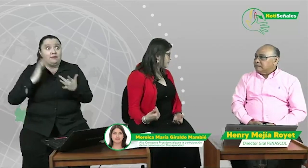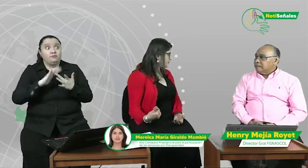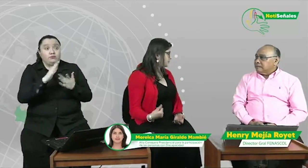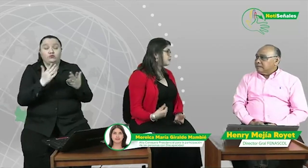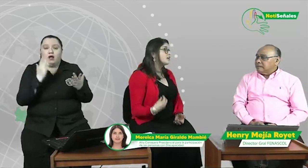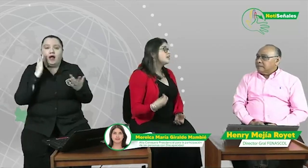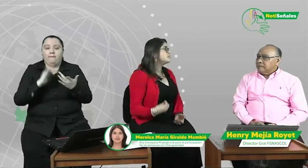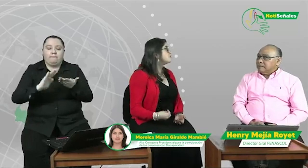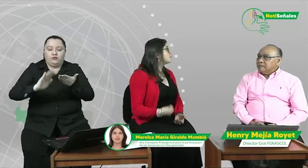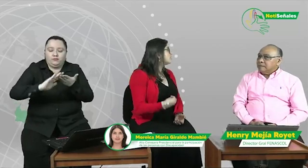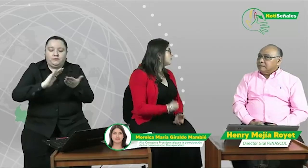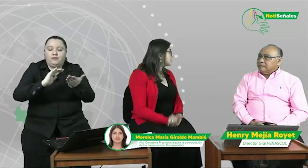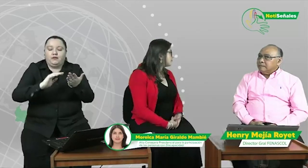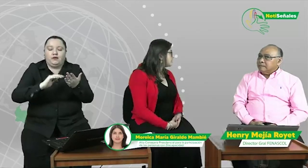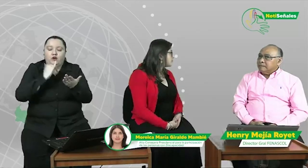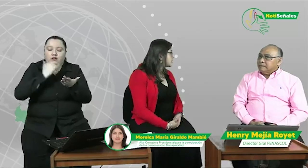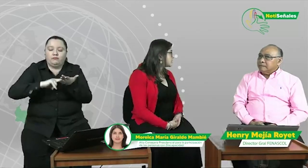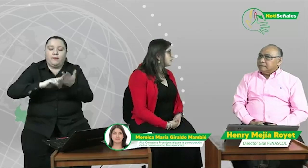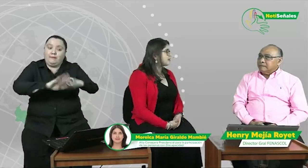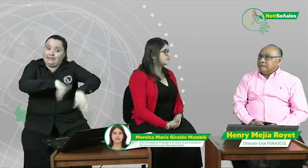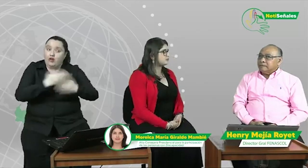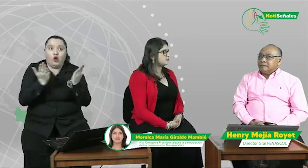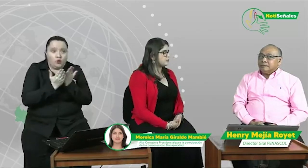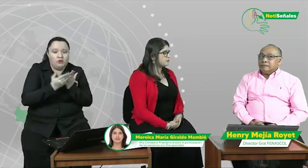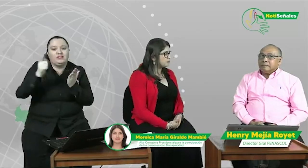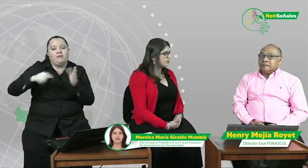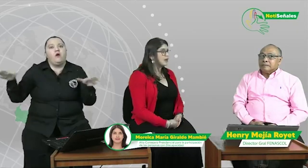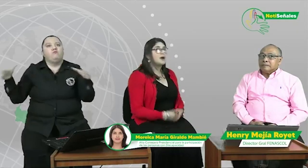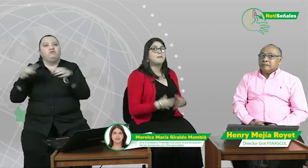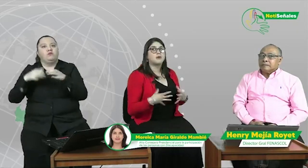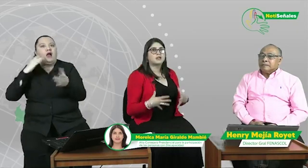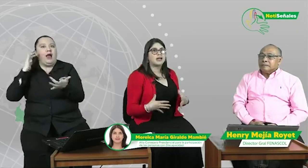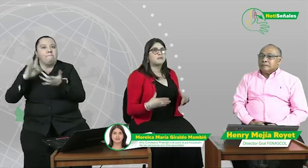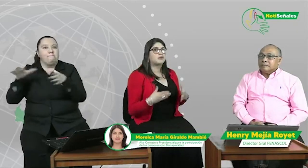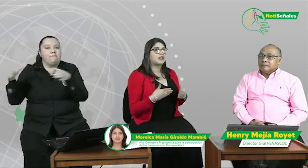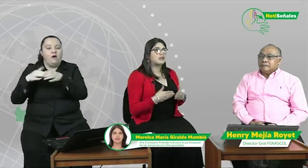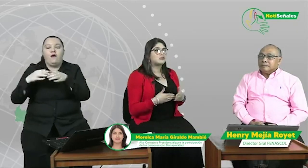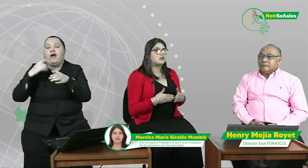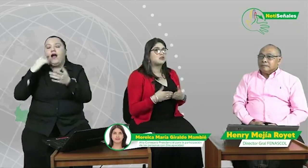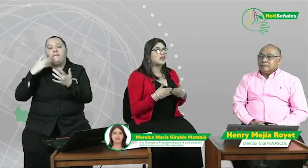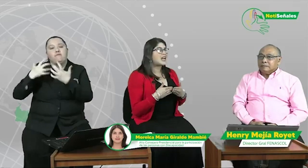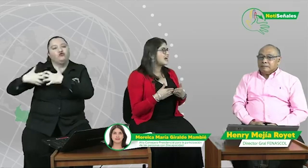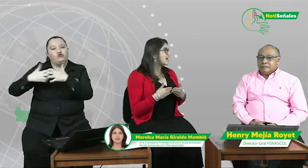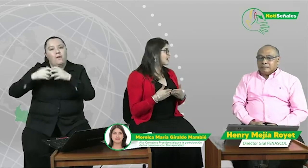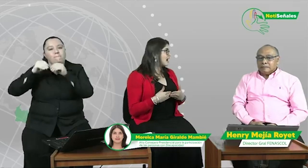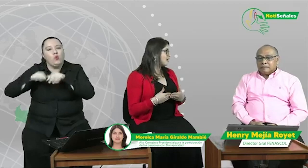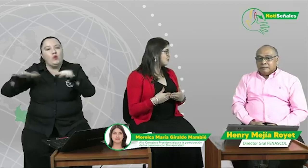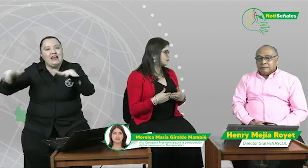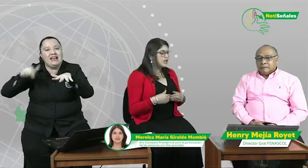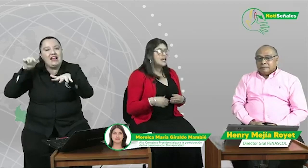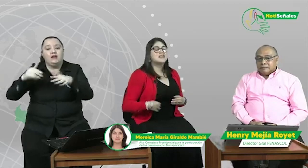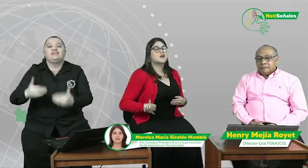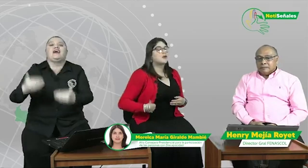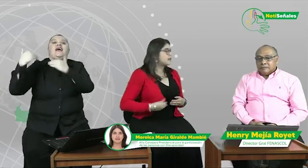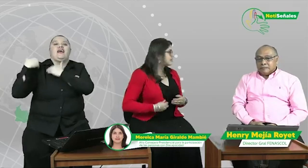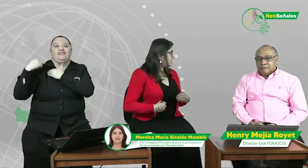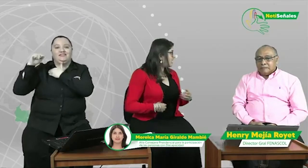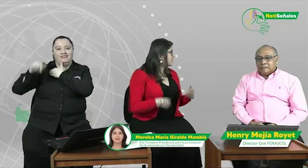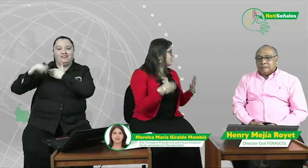sino con el Departamento Administrativo de la Función Pública. ¿Por qué? Porque ellos son los encargados de conversar y de